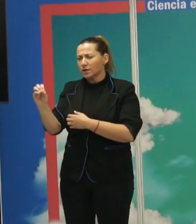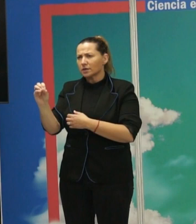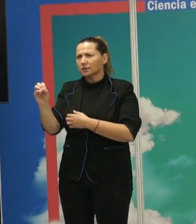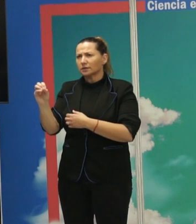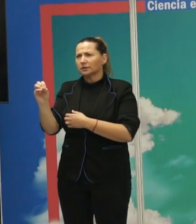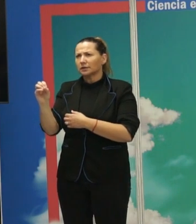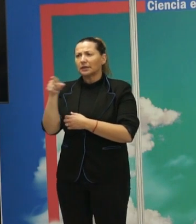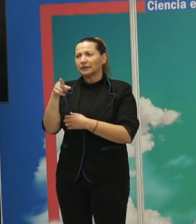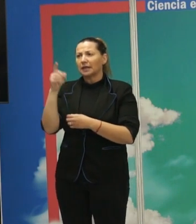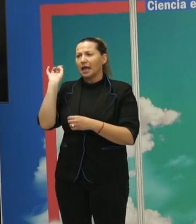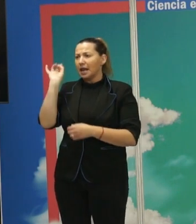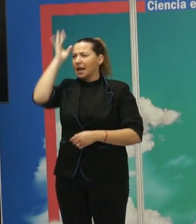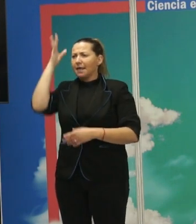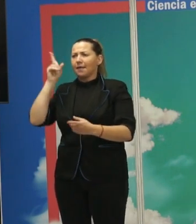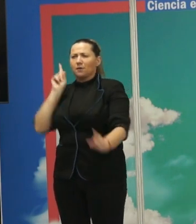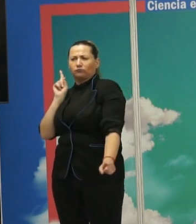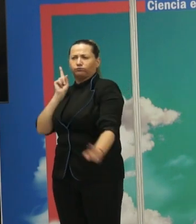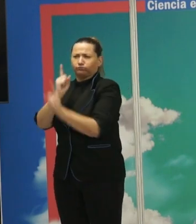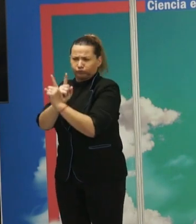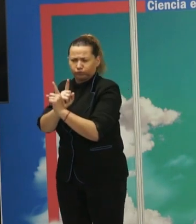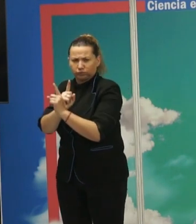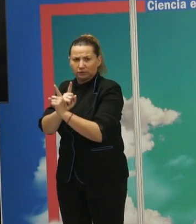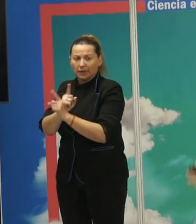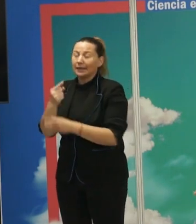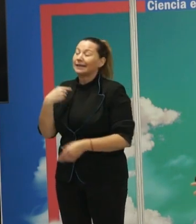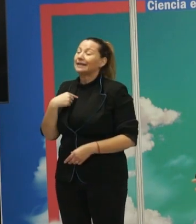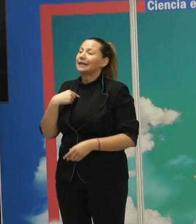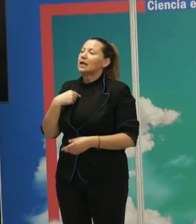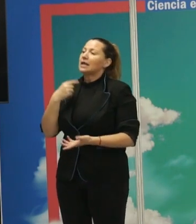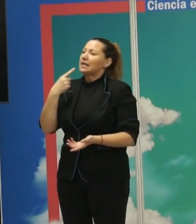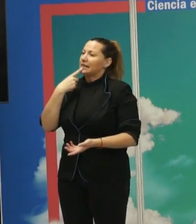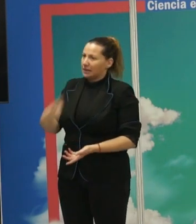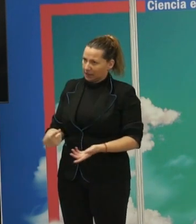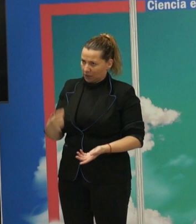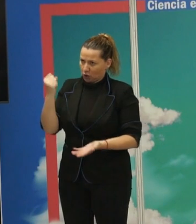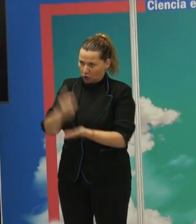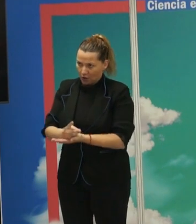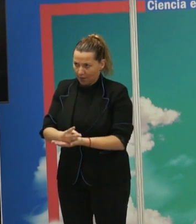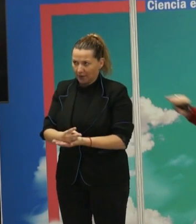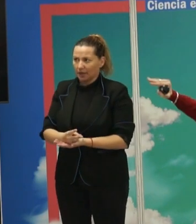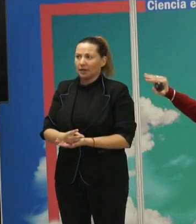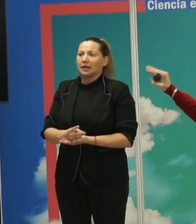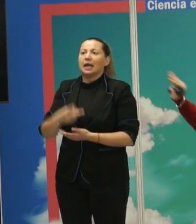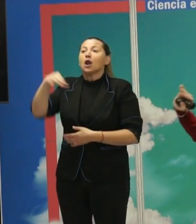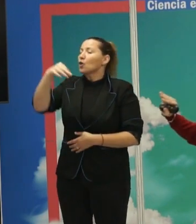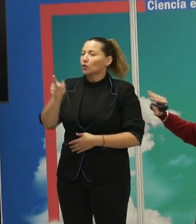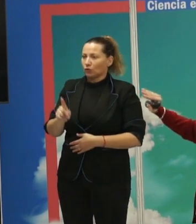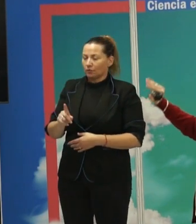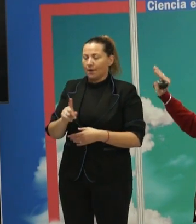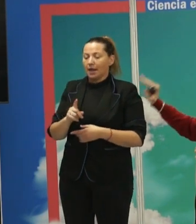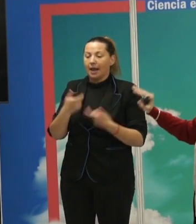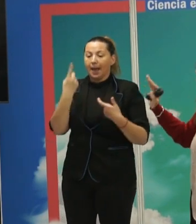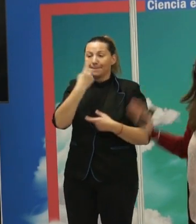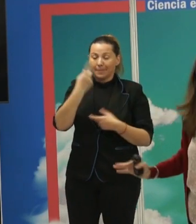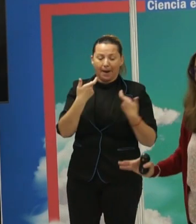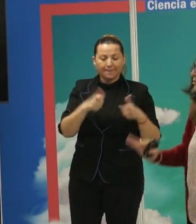y que está basado en la idea de confrontación, que, insisto, forma parte de todo esto, pero no es lo único. Entonces, la primera parte está muy bien.